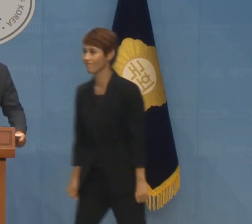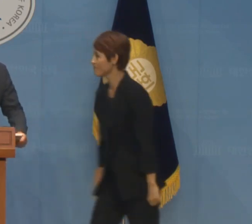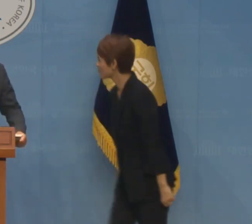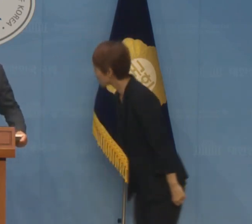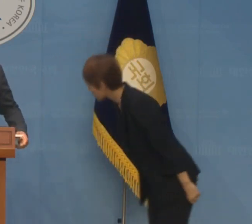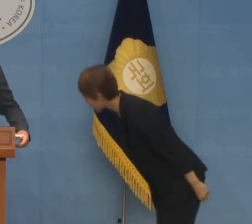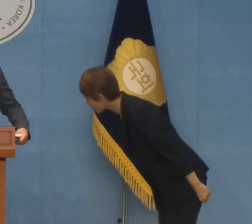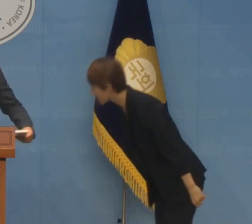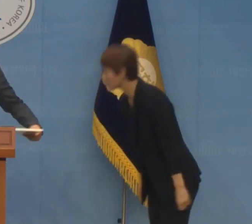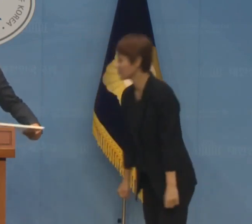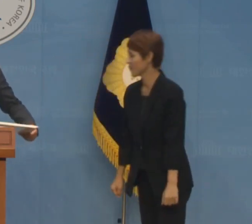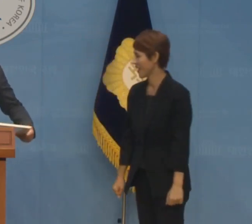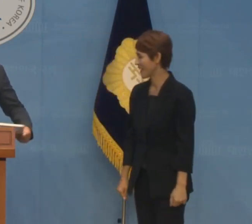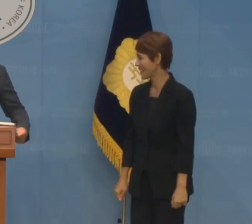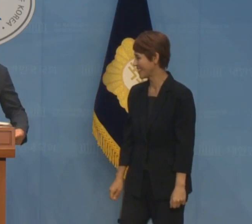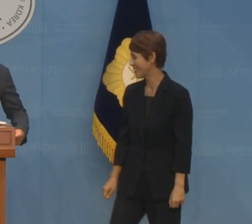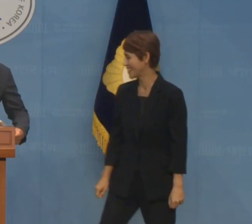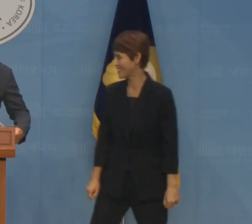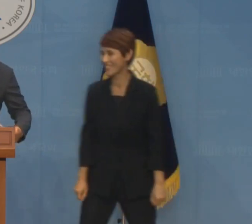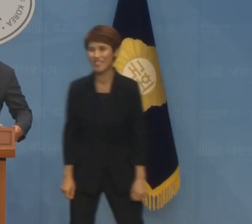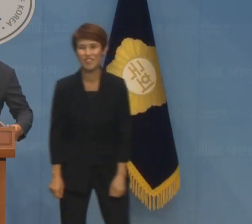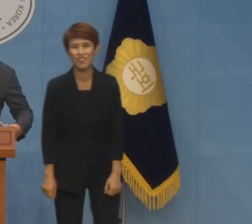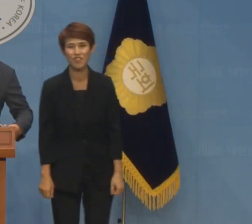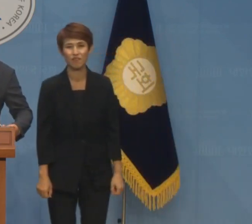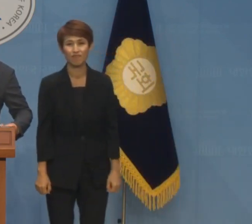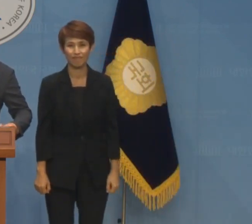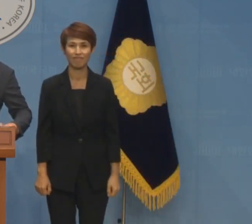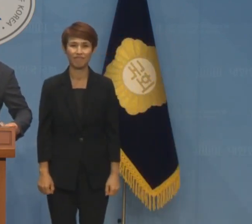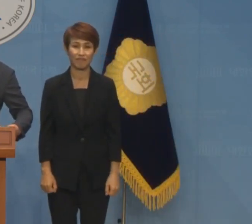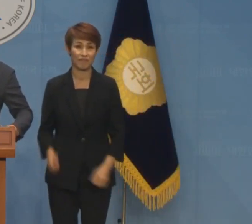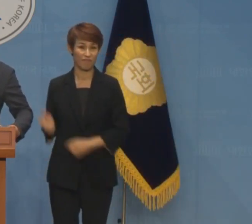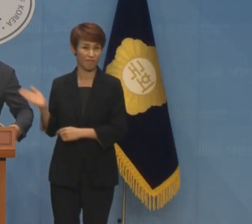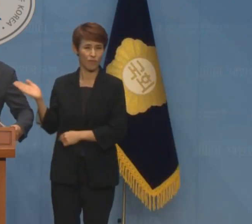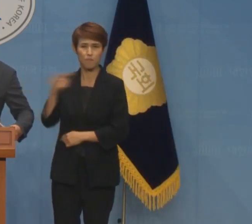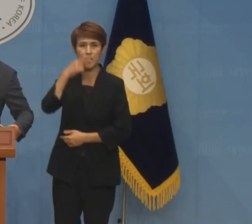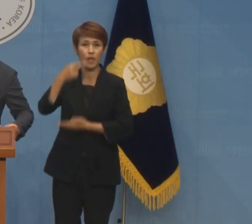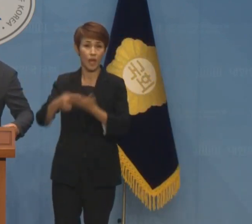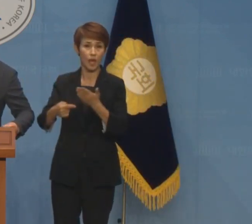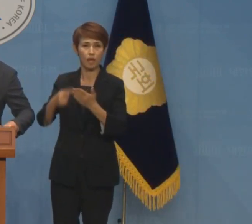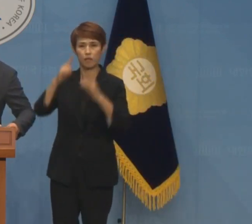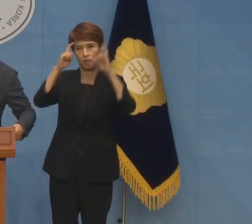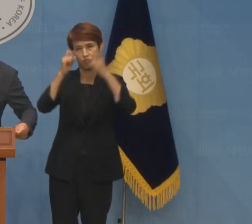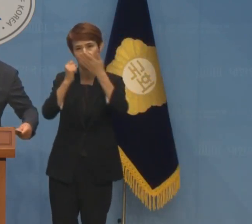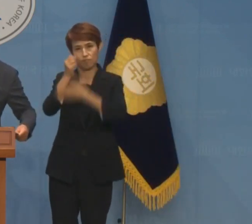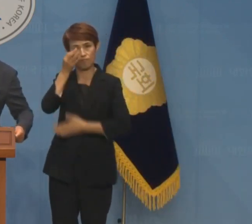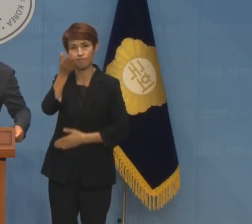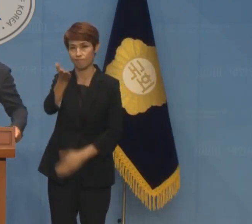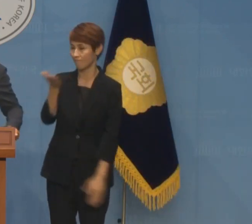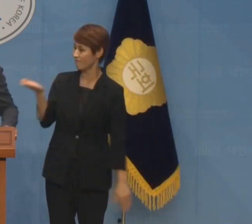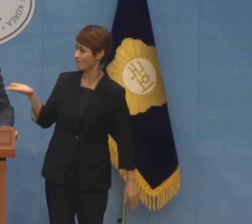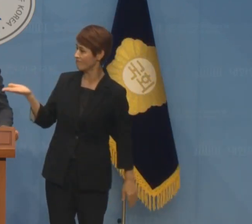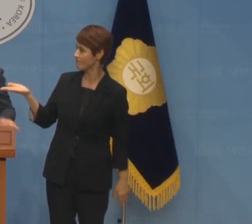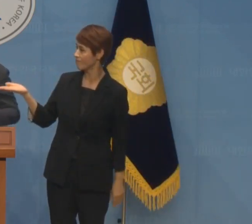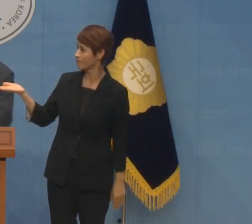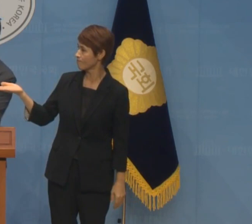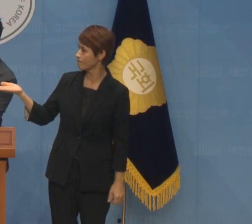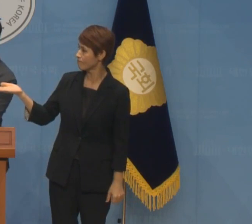그리고요. 여기 어느 정도 피해 상황이냐면 사진으로 이렇게